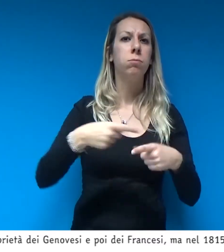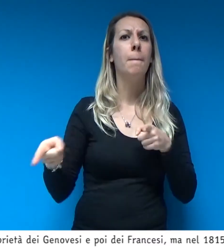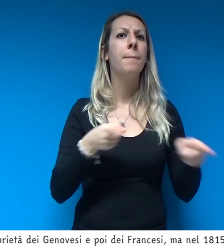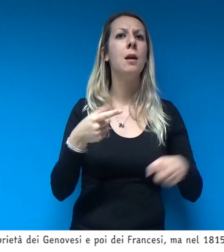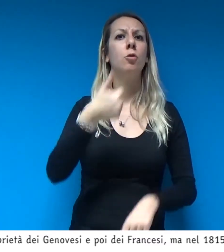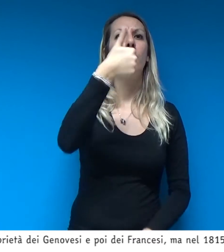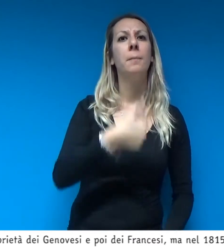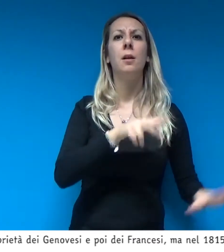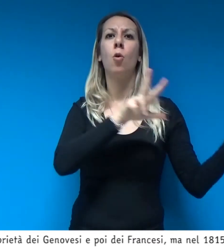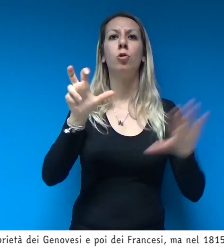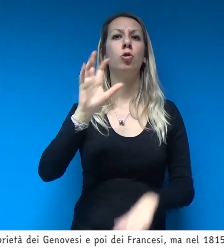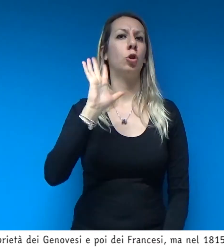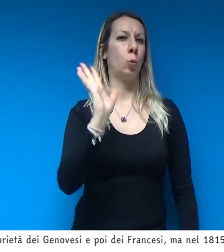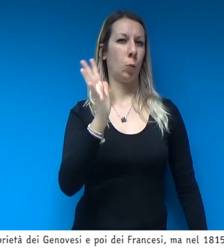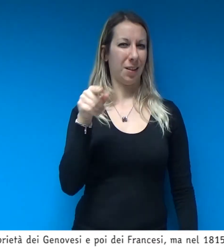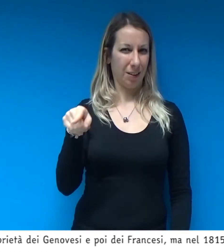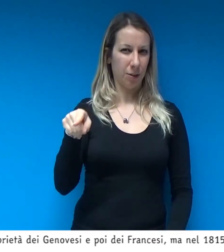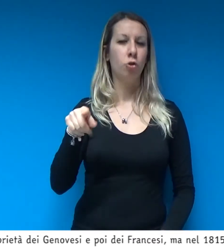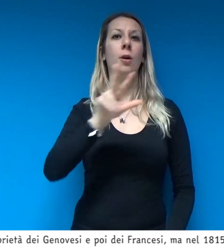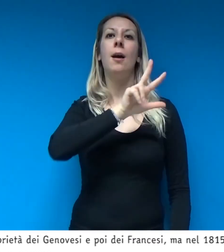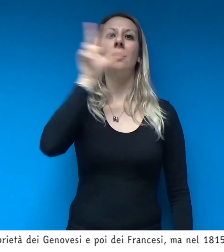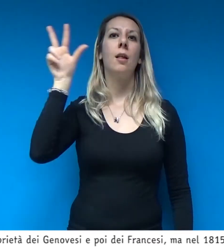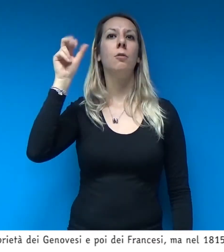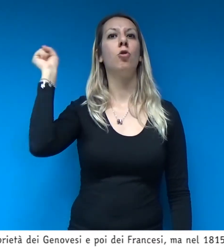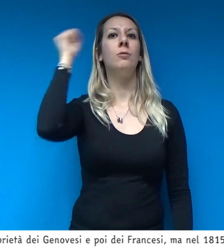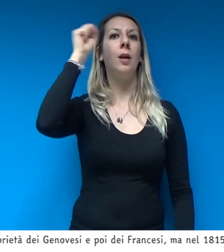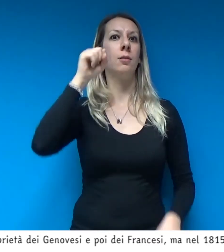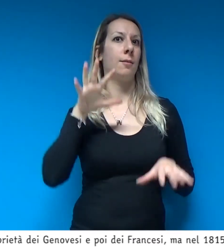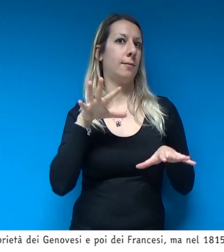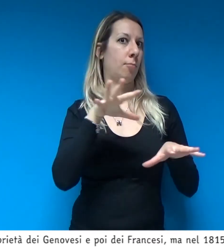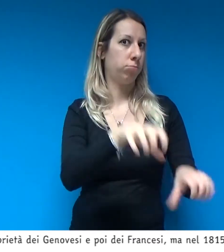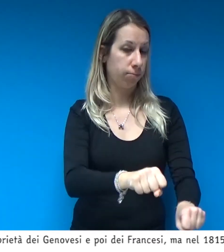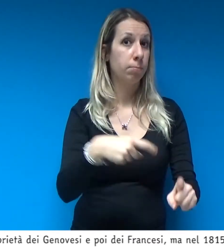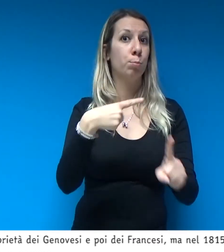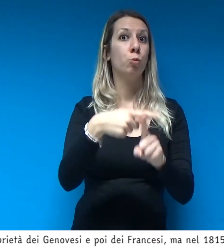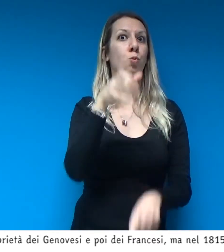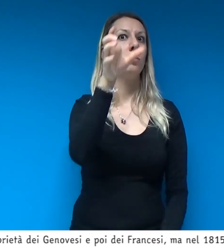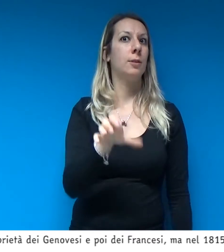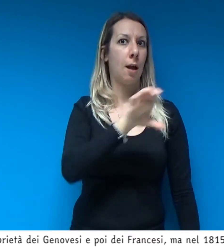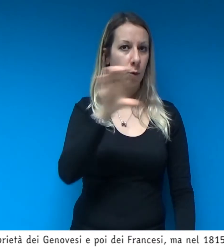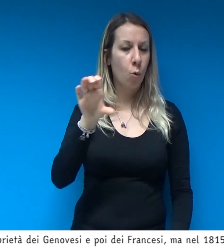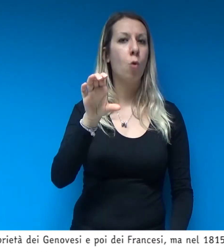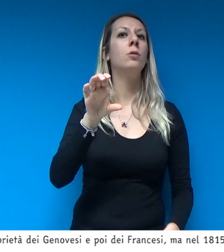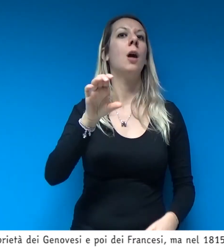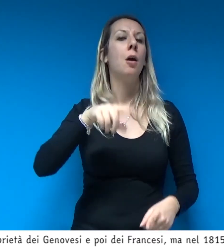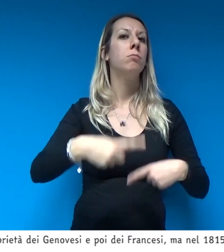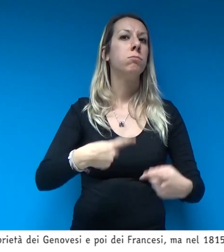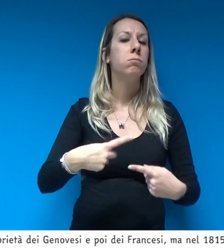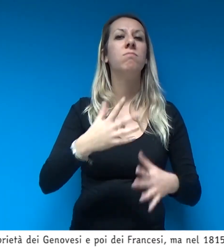ma nel 1815 passa al regno di Sardegna e ai Savoia e